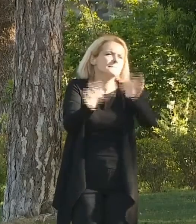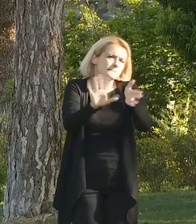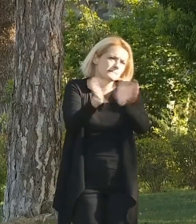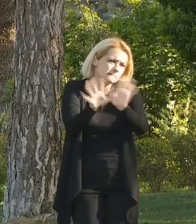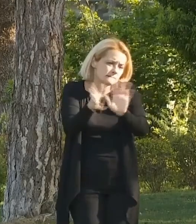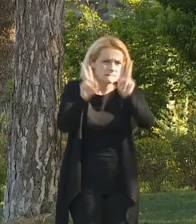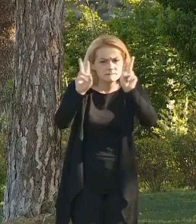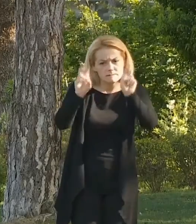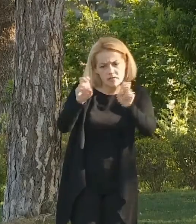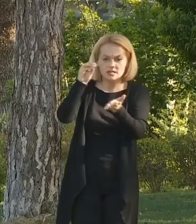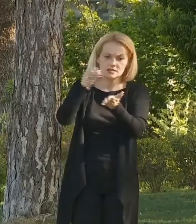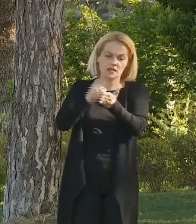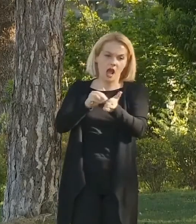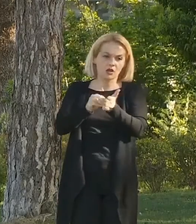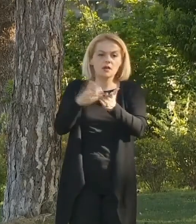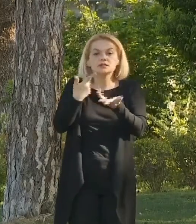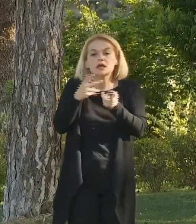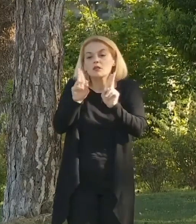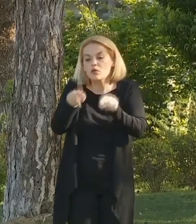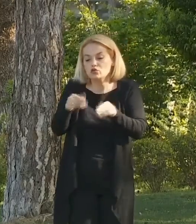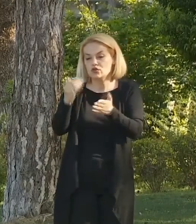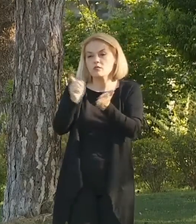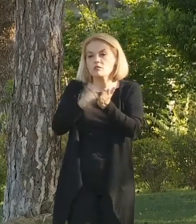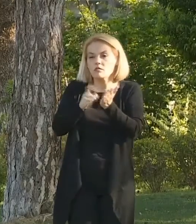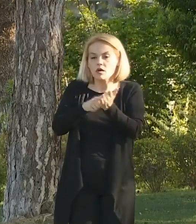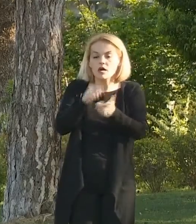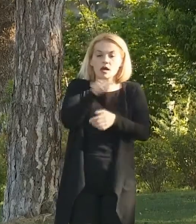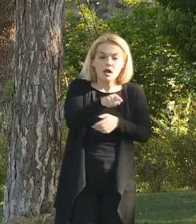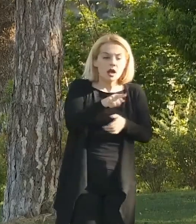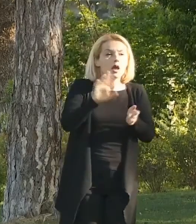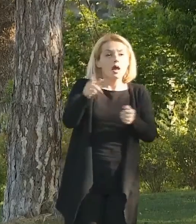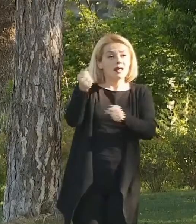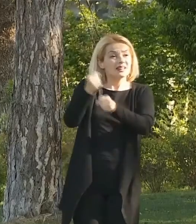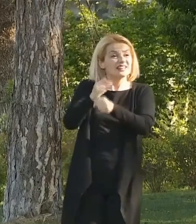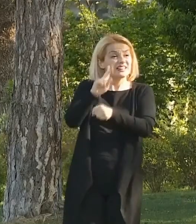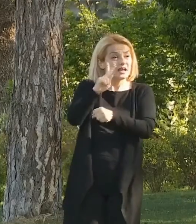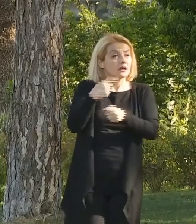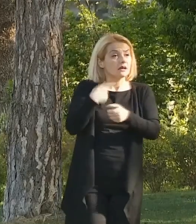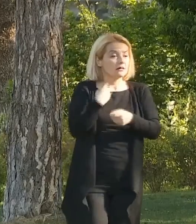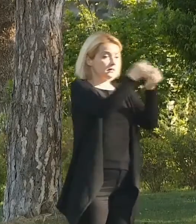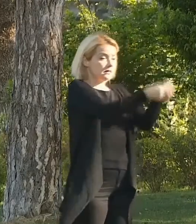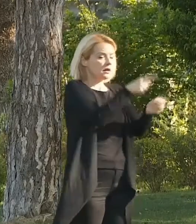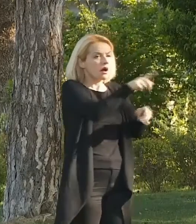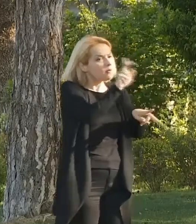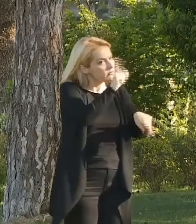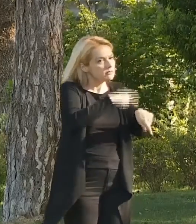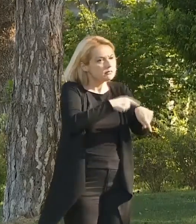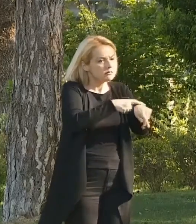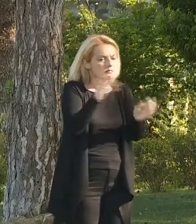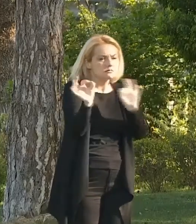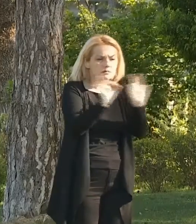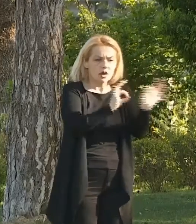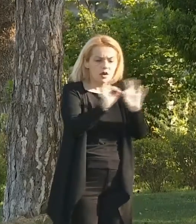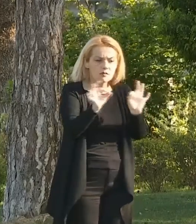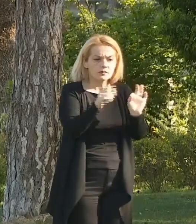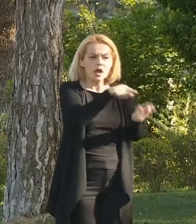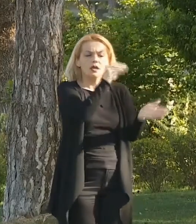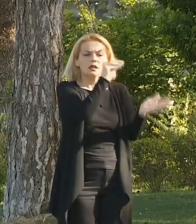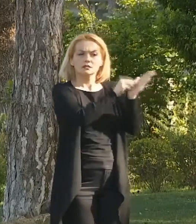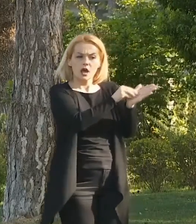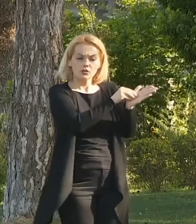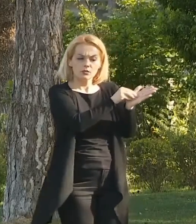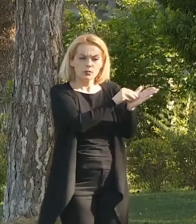избори. Защо? За да може да побараме дали во тој рок ДИК може да ги заврши сите постапки. Да пропишат во тој рок